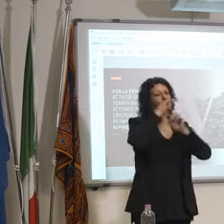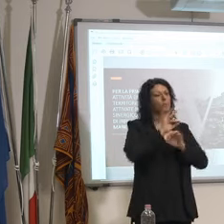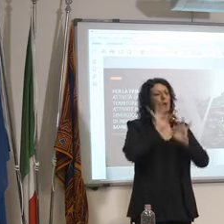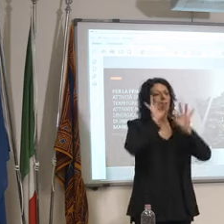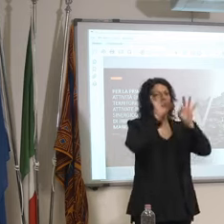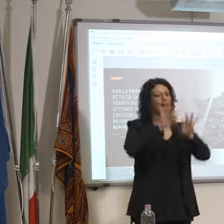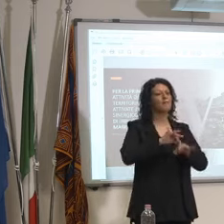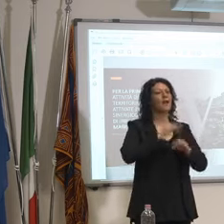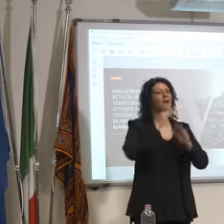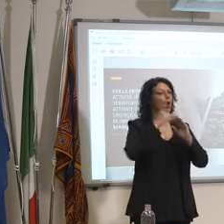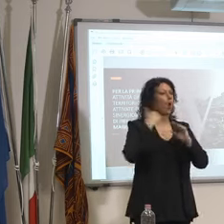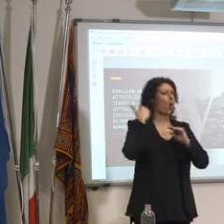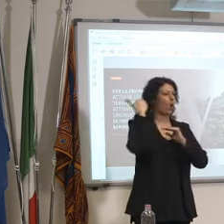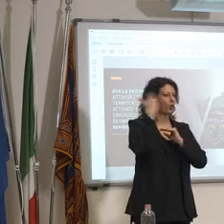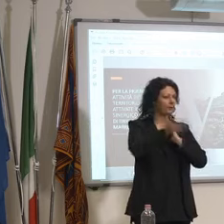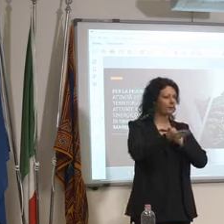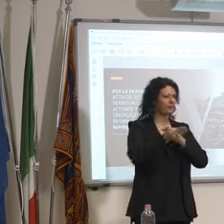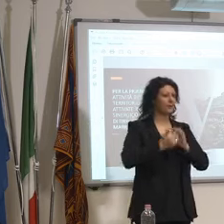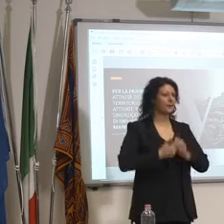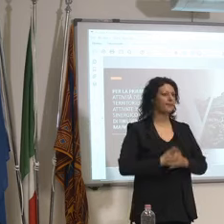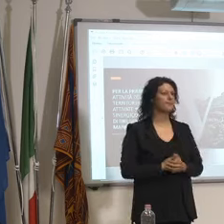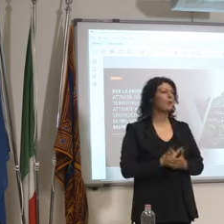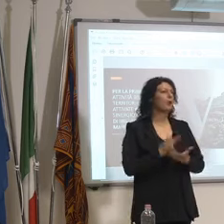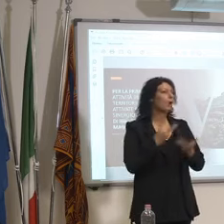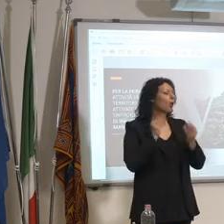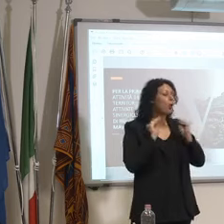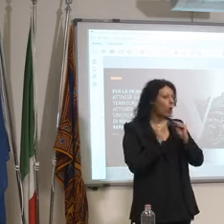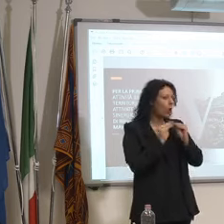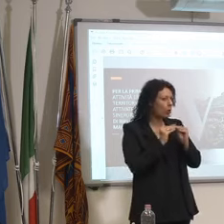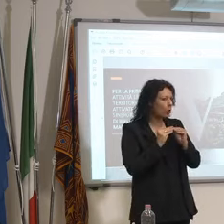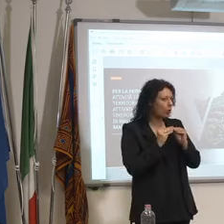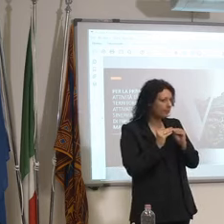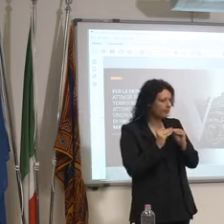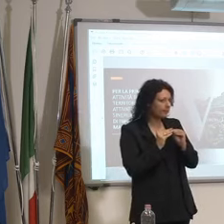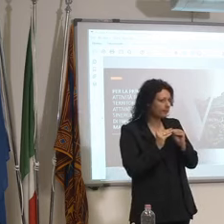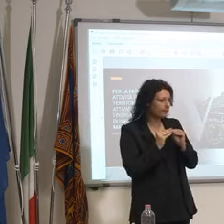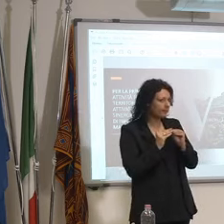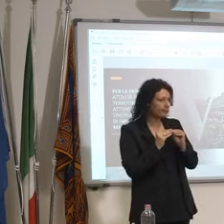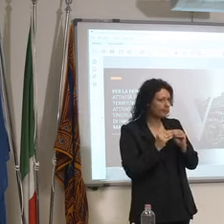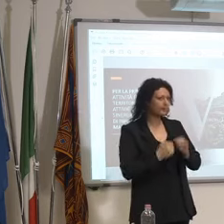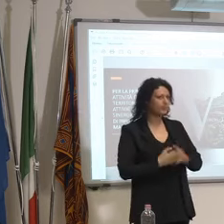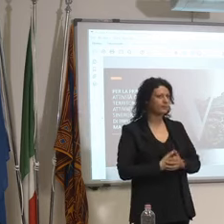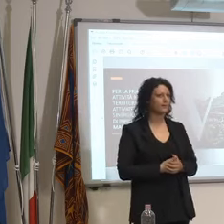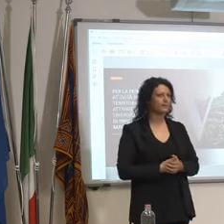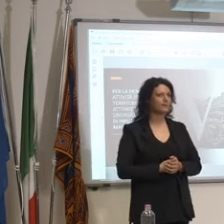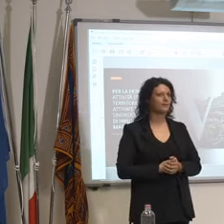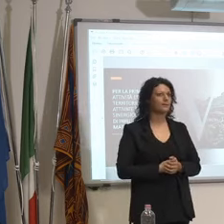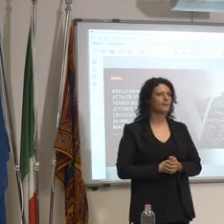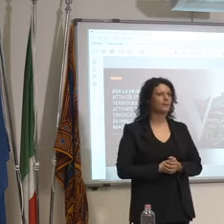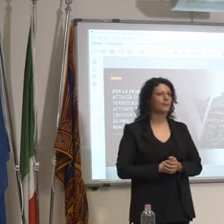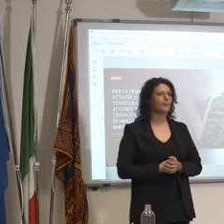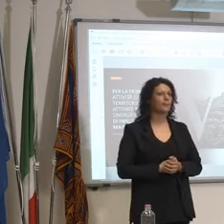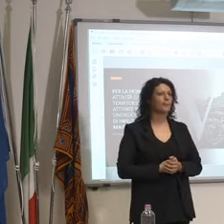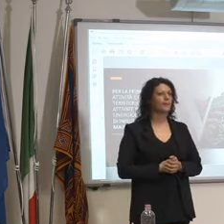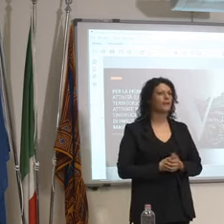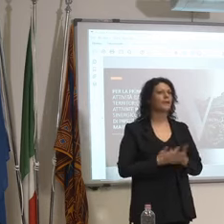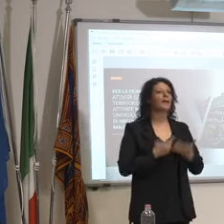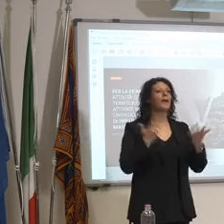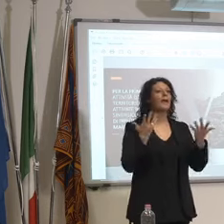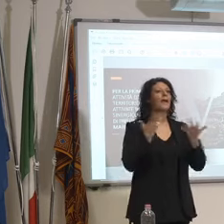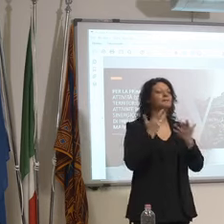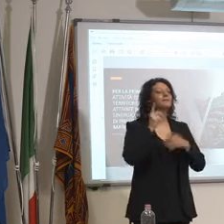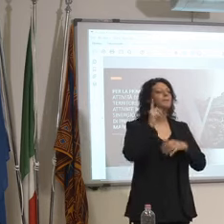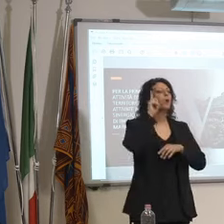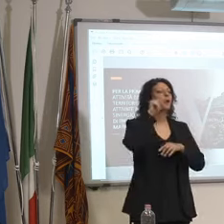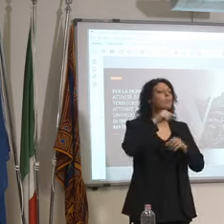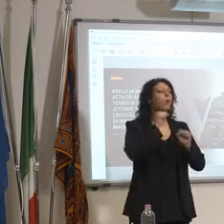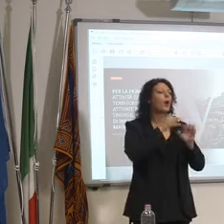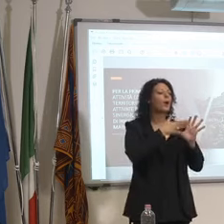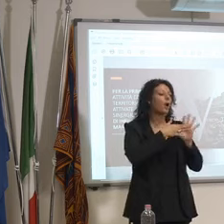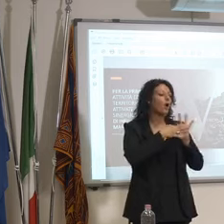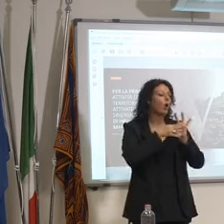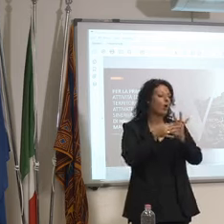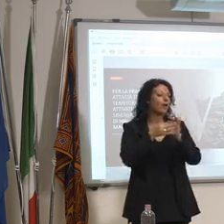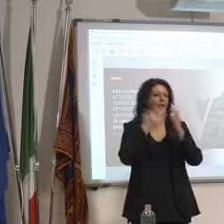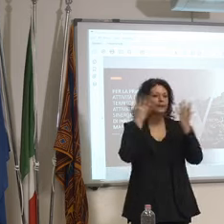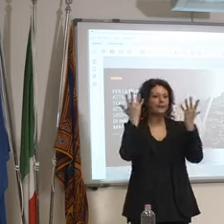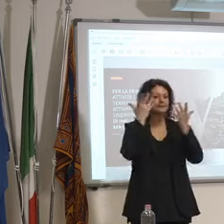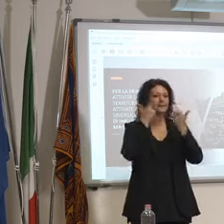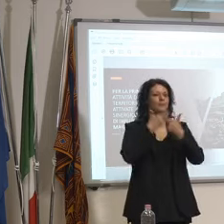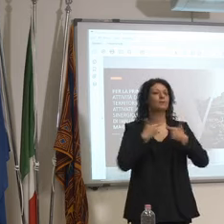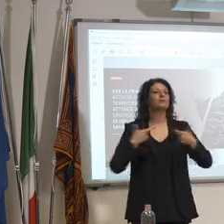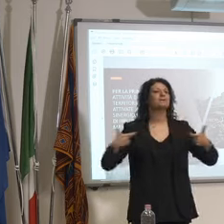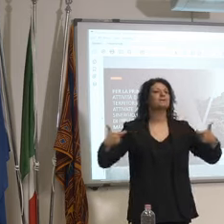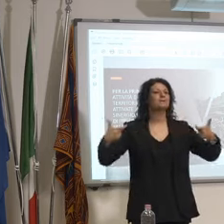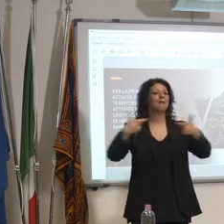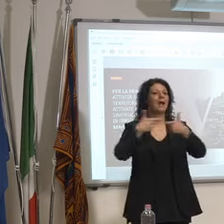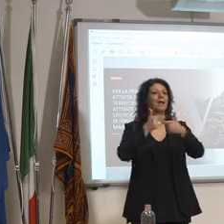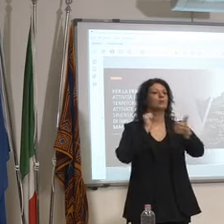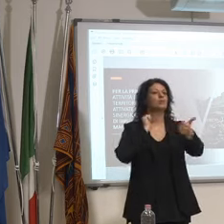per il livello ma riesce anche ad applicare le stesse deroghe agli spettacoli sportivi perché ora gli stadi sono chiusi